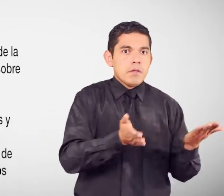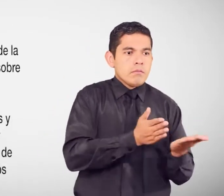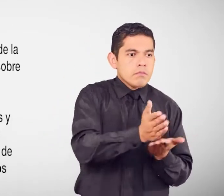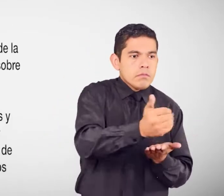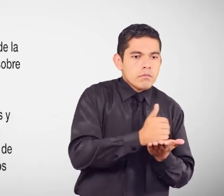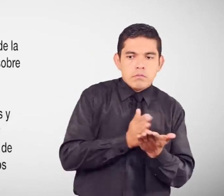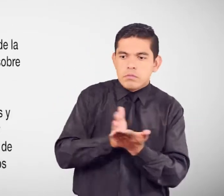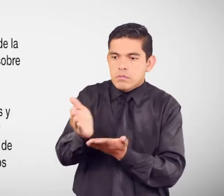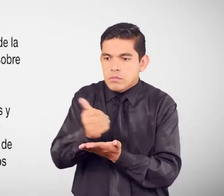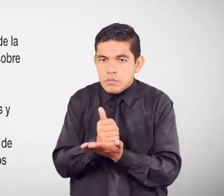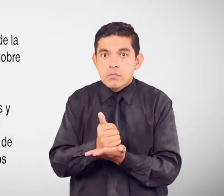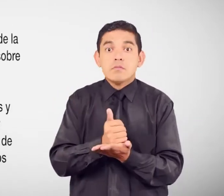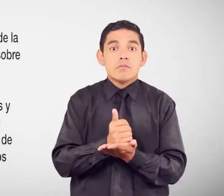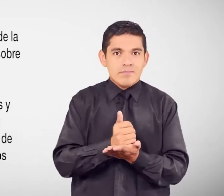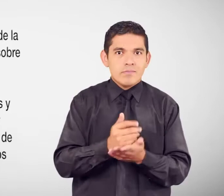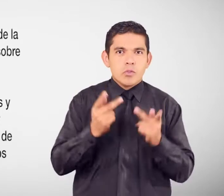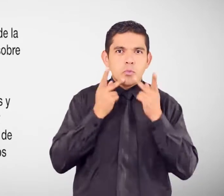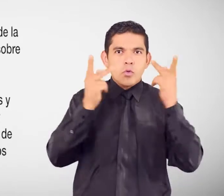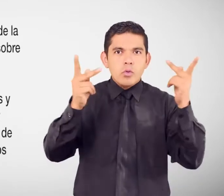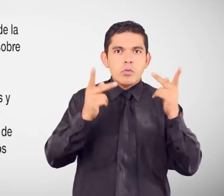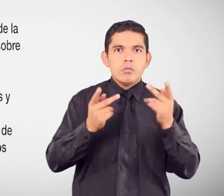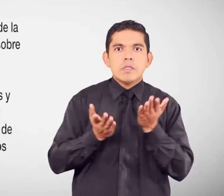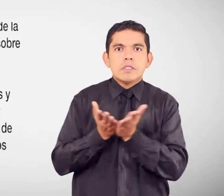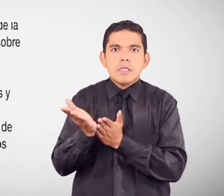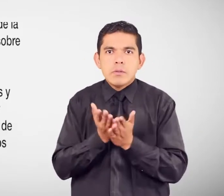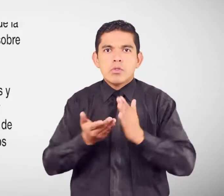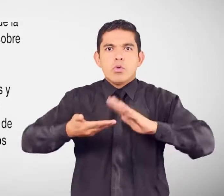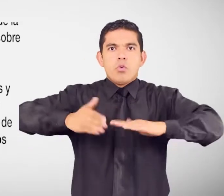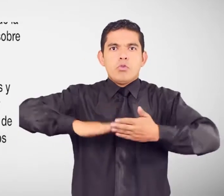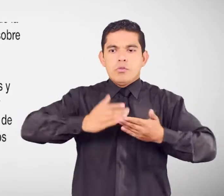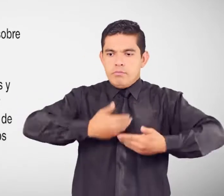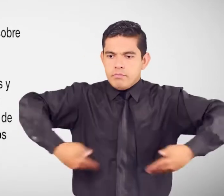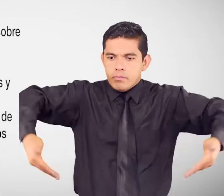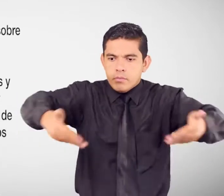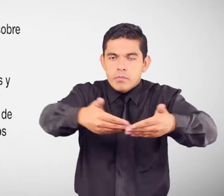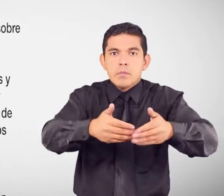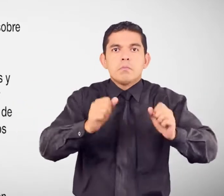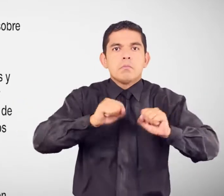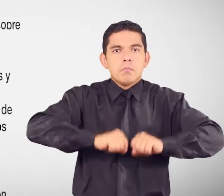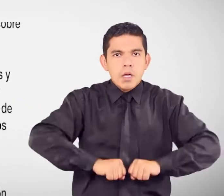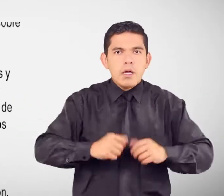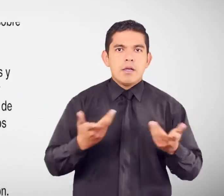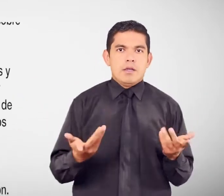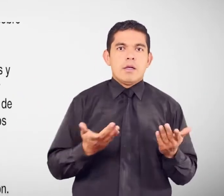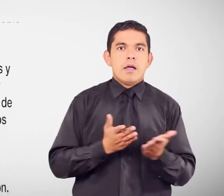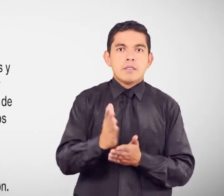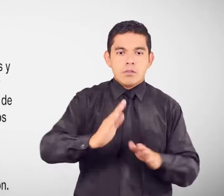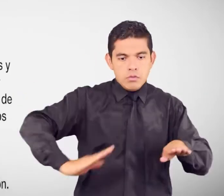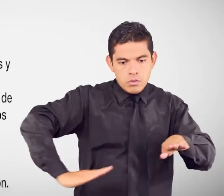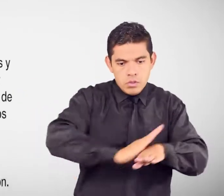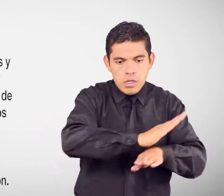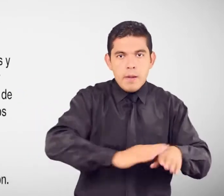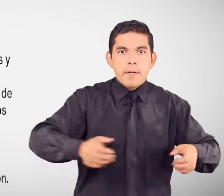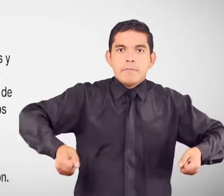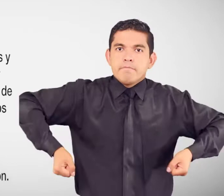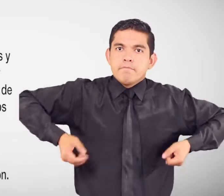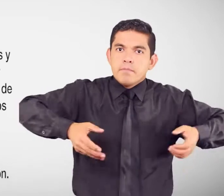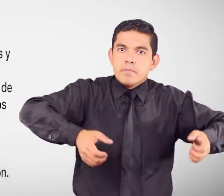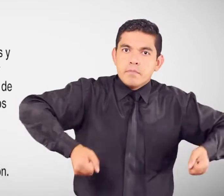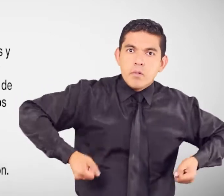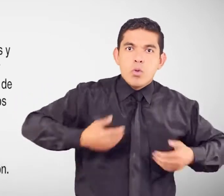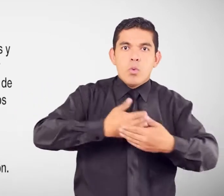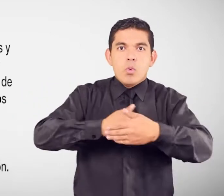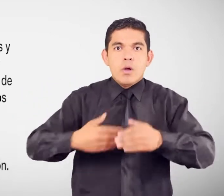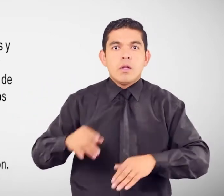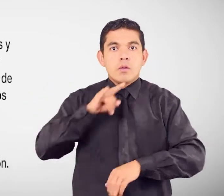servicios y áreas comunales Deberán implementar accesos Rampas Pasamanos Cuartos de baño Ascensores